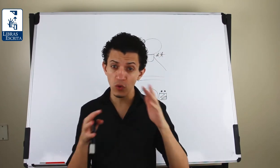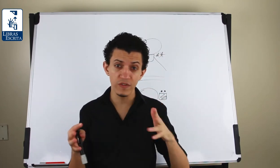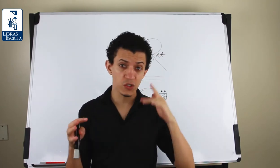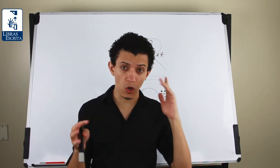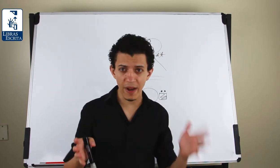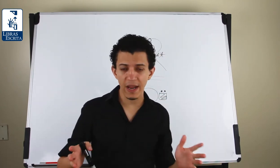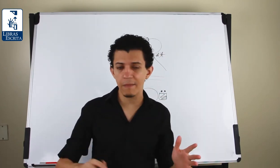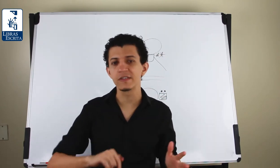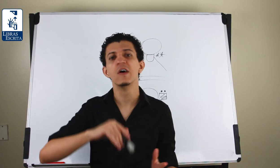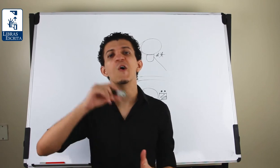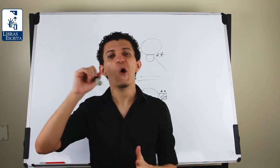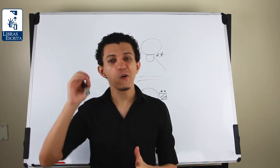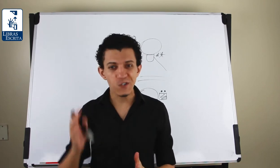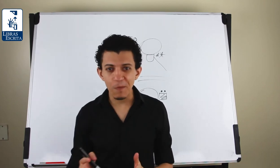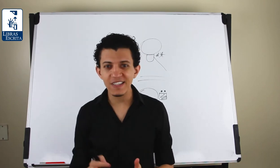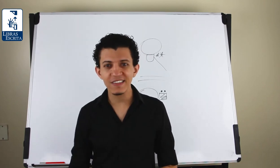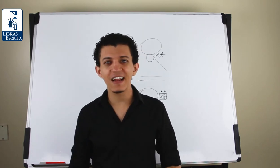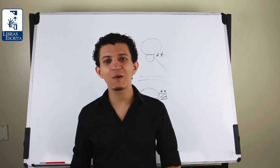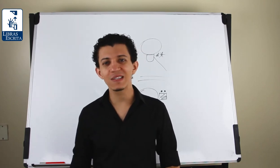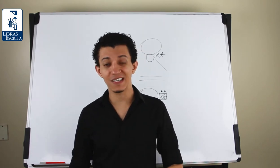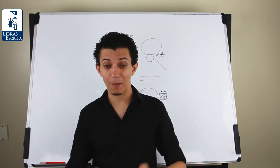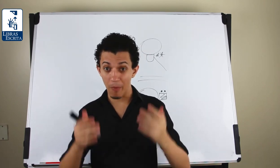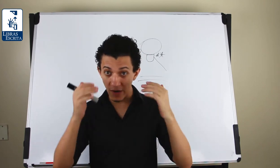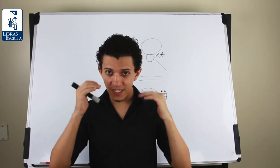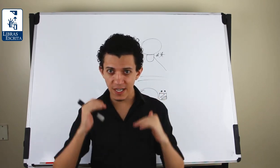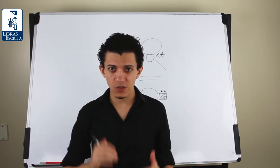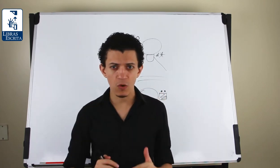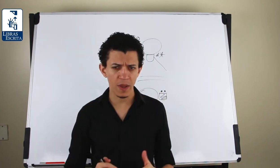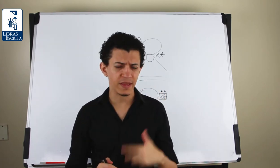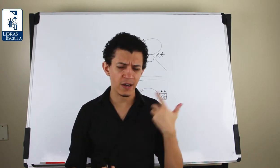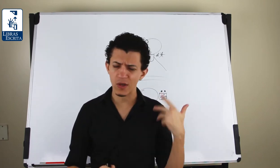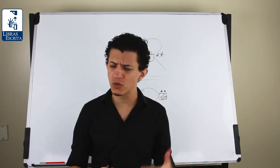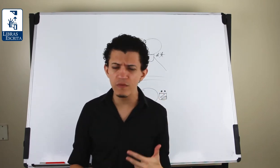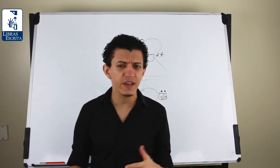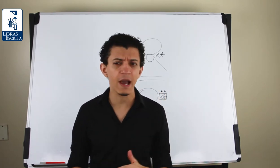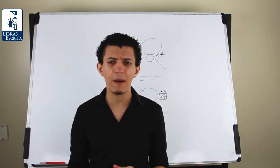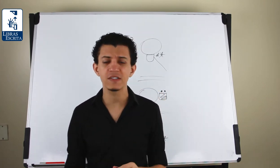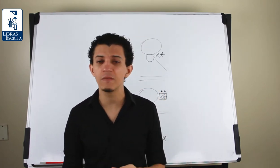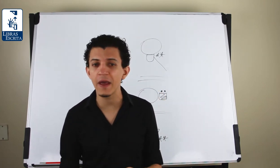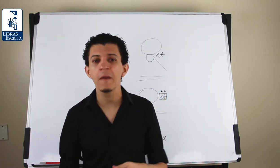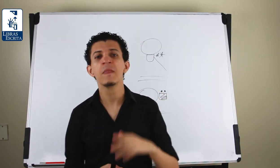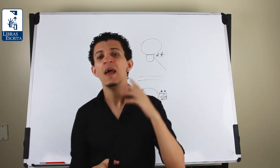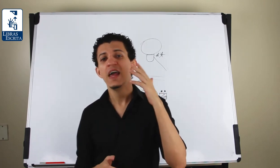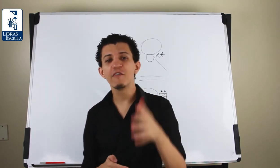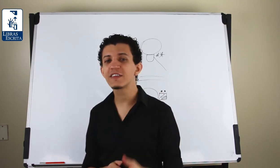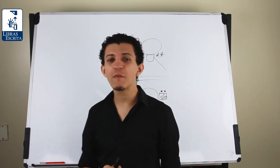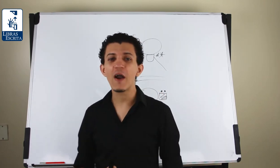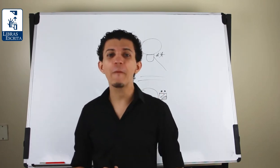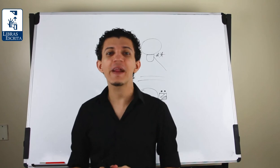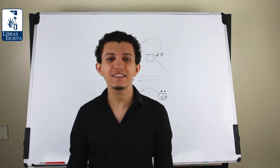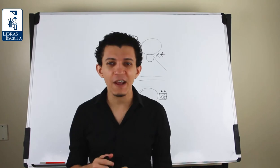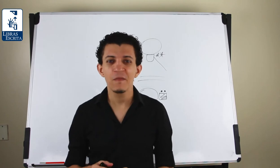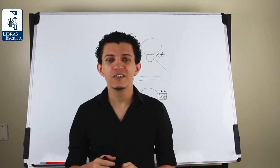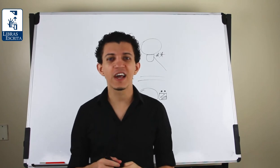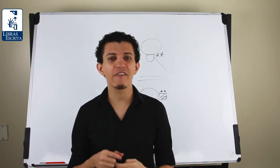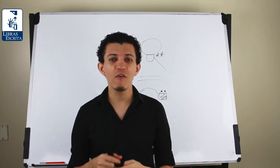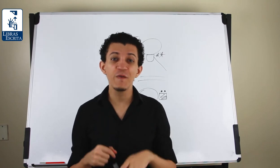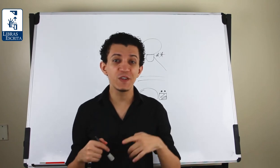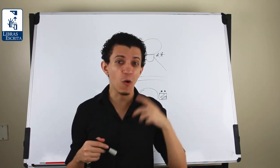dúvida sobre a Libras, ou sobre a escrita da língua de sinais, você pode deixar seu comentário, sua dúvida aqui abaixo também. E eu vou ter o maior prazer de gravar um vídeo, ou